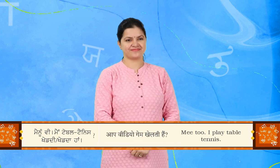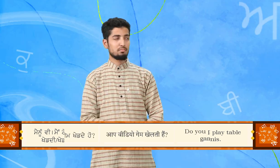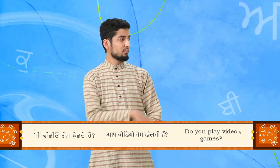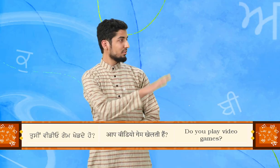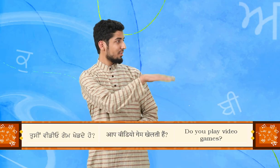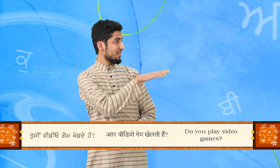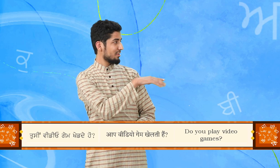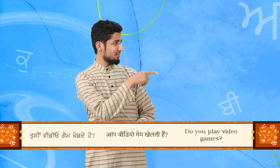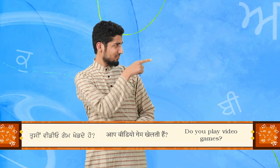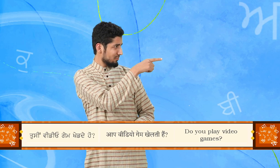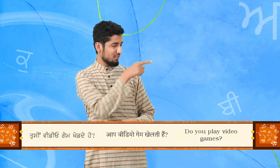तुसी वीडियो गेम खेट देओ?